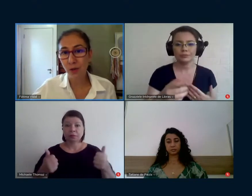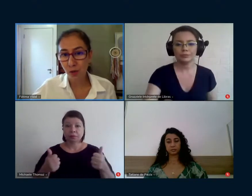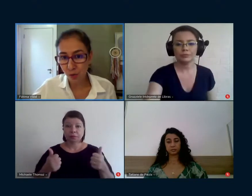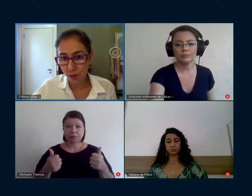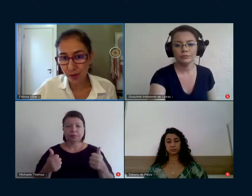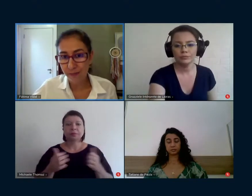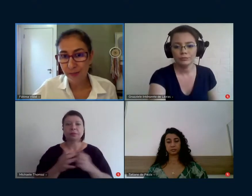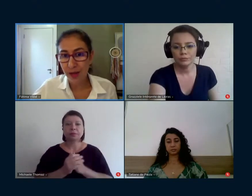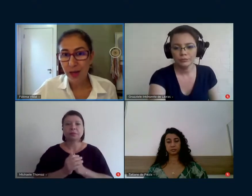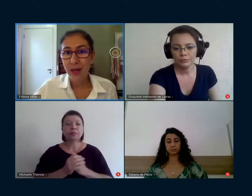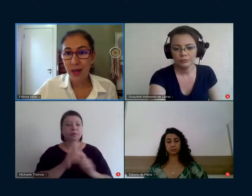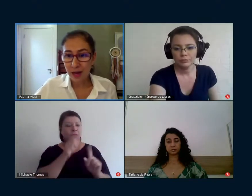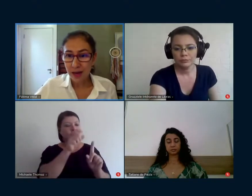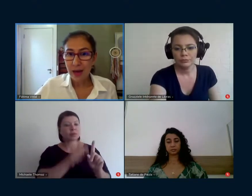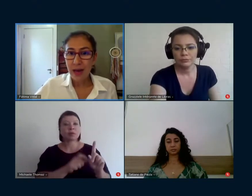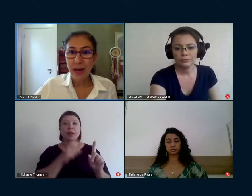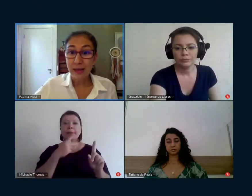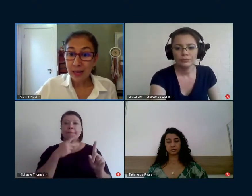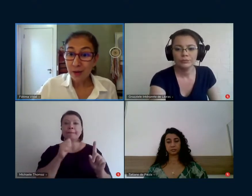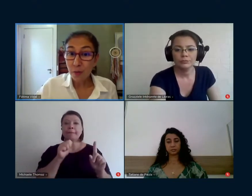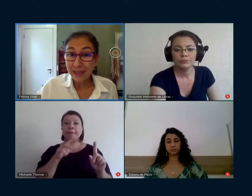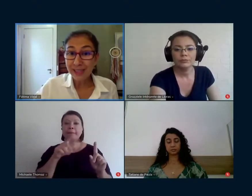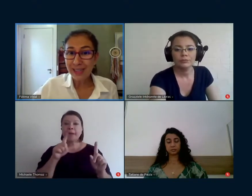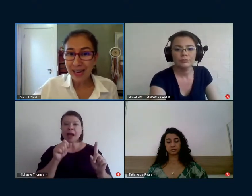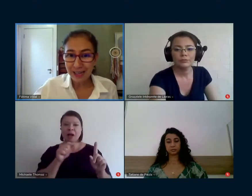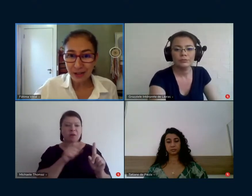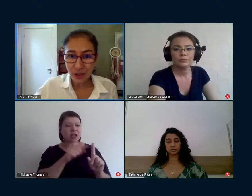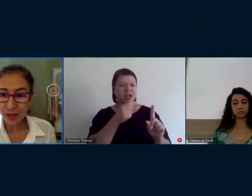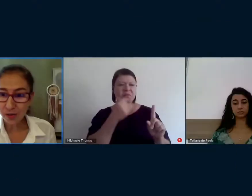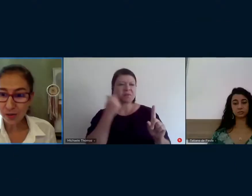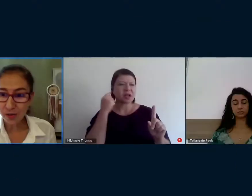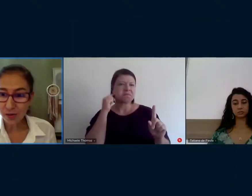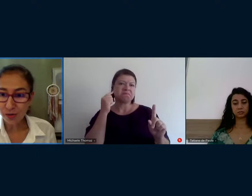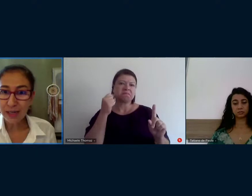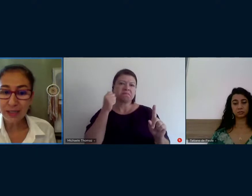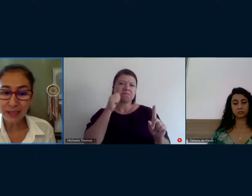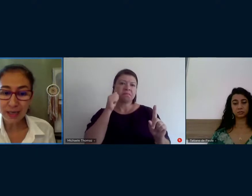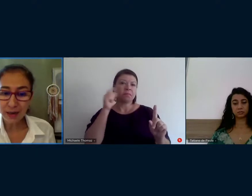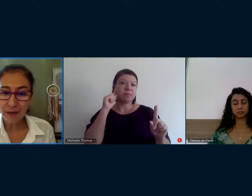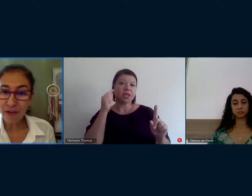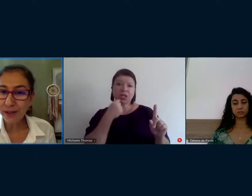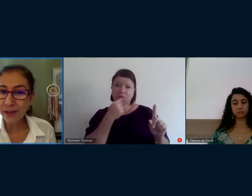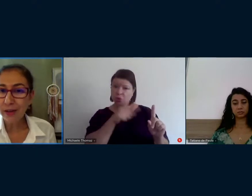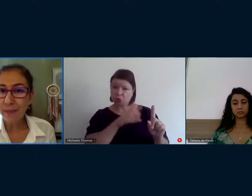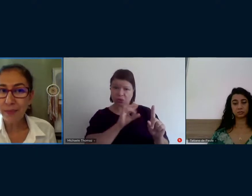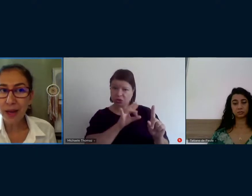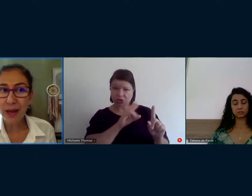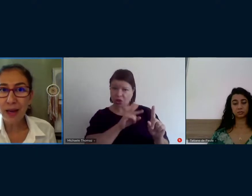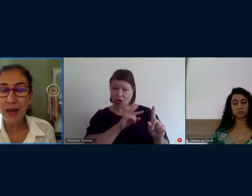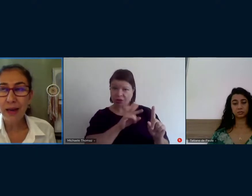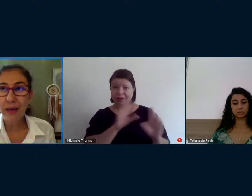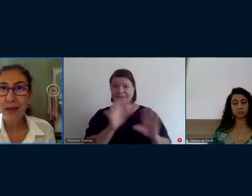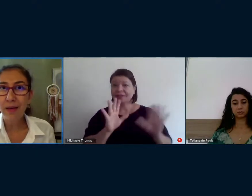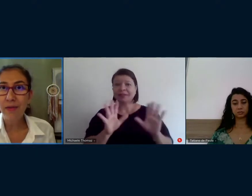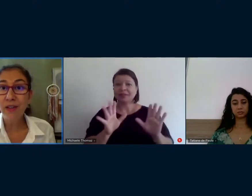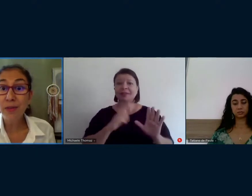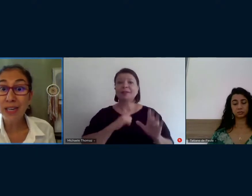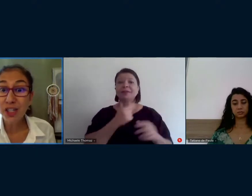uma menina surda né ela tem uma série de questões ali que faz